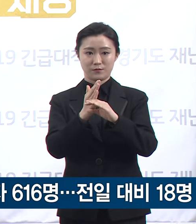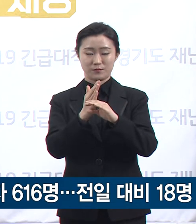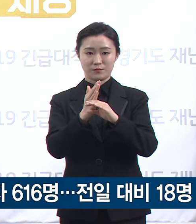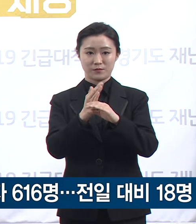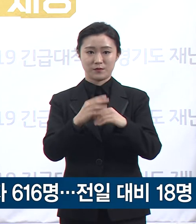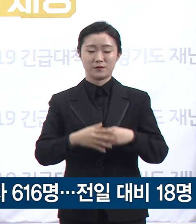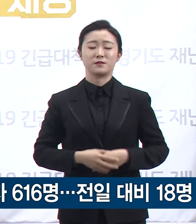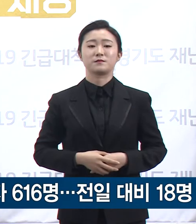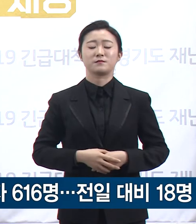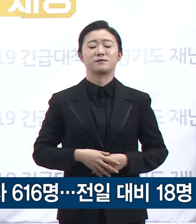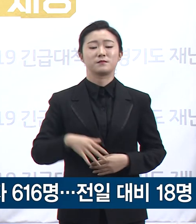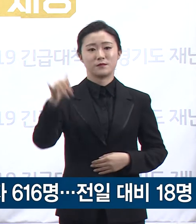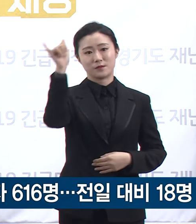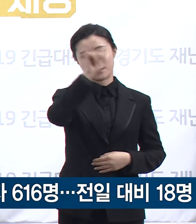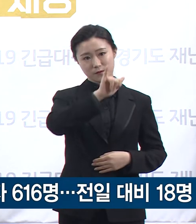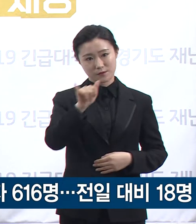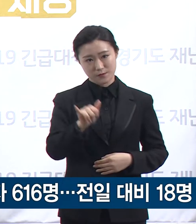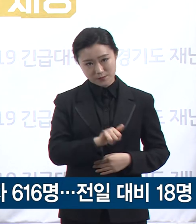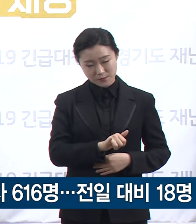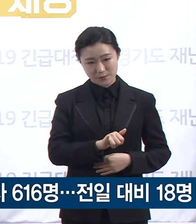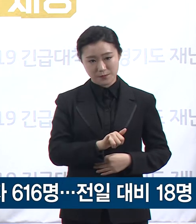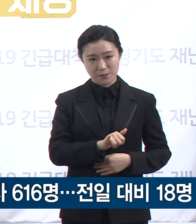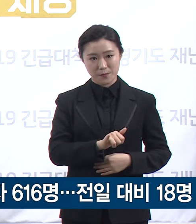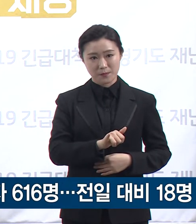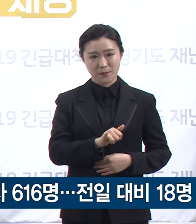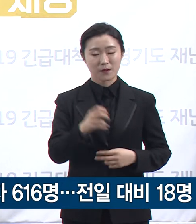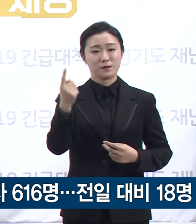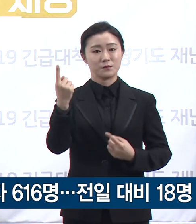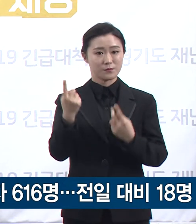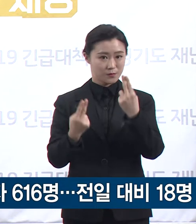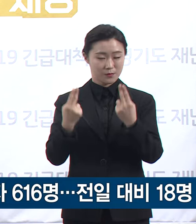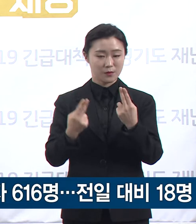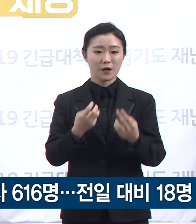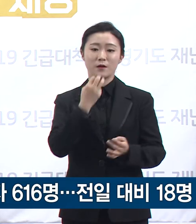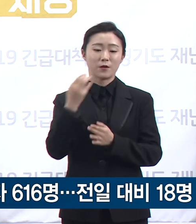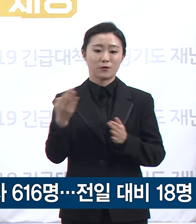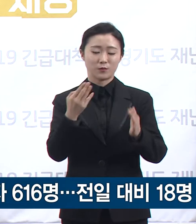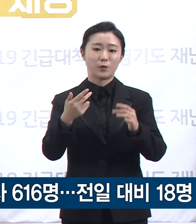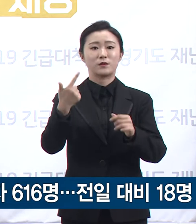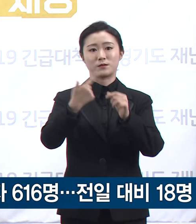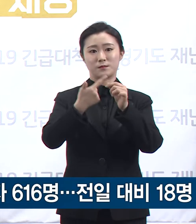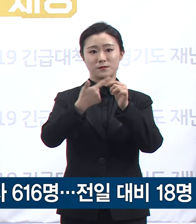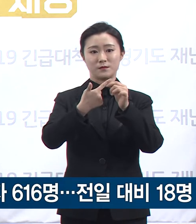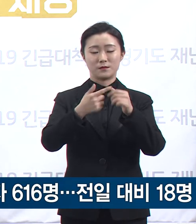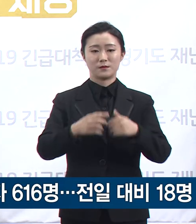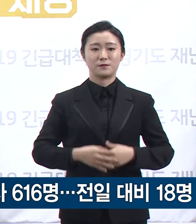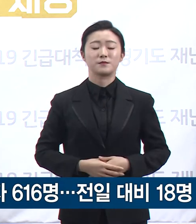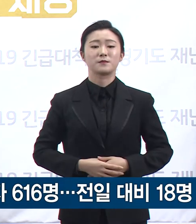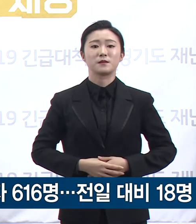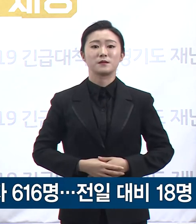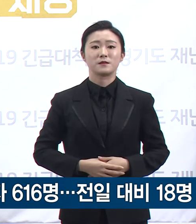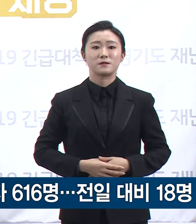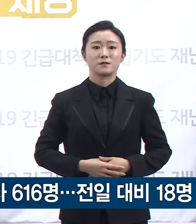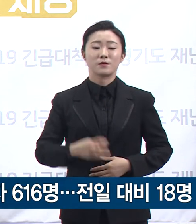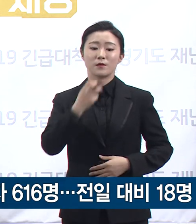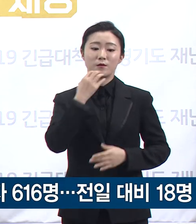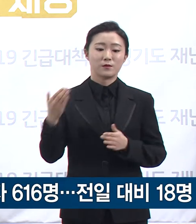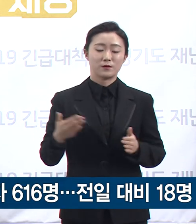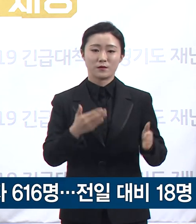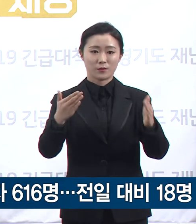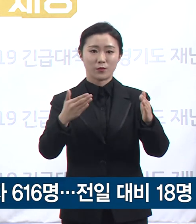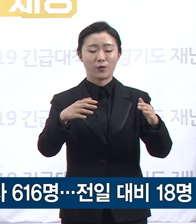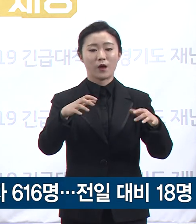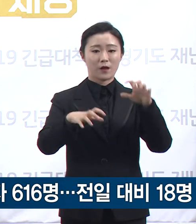시군별로 보면 성남시 119명, 부천시 75명, 용인시 57명 순으로 도내 28개